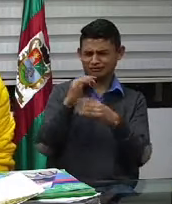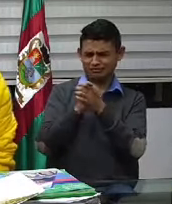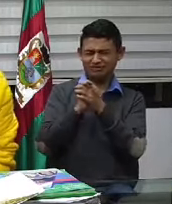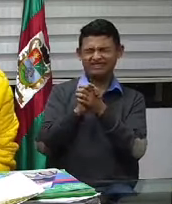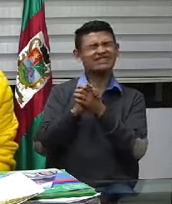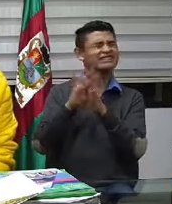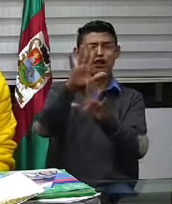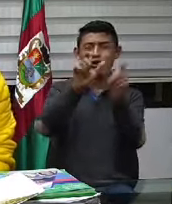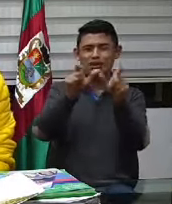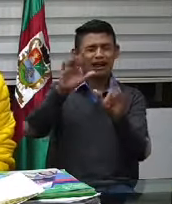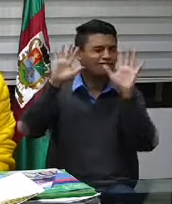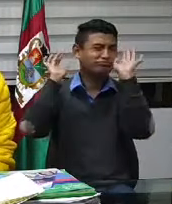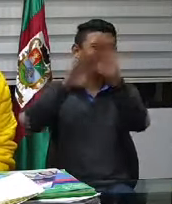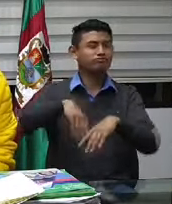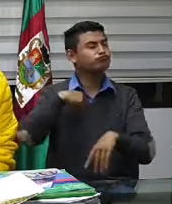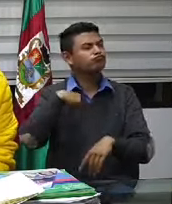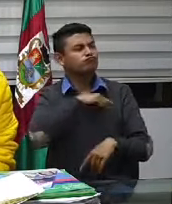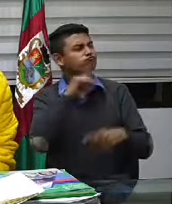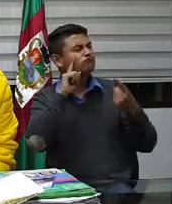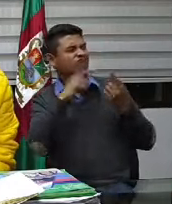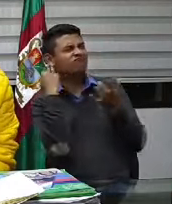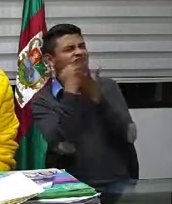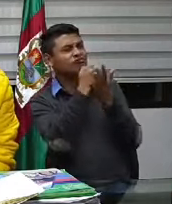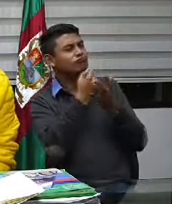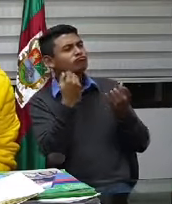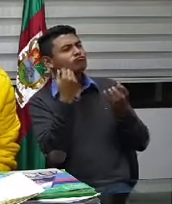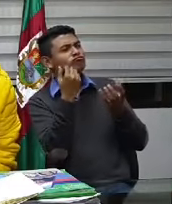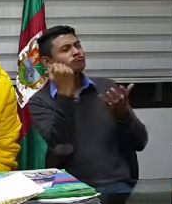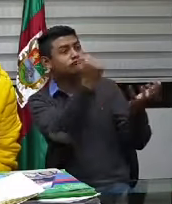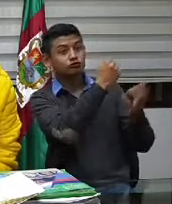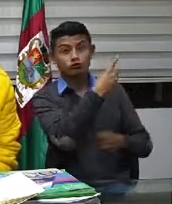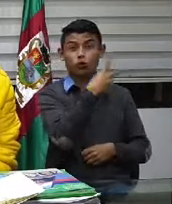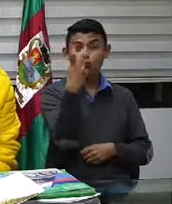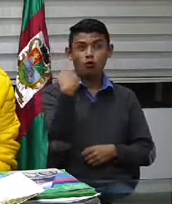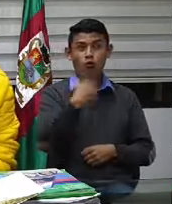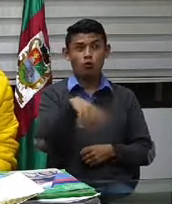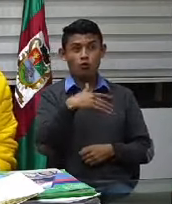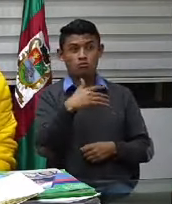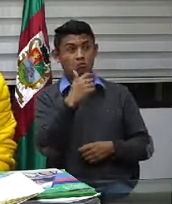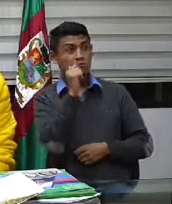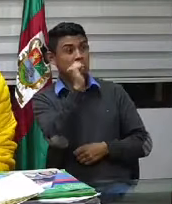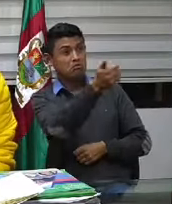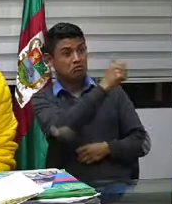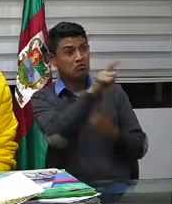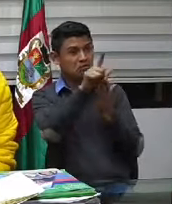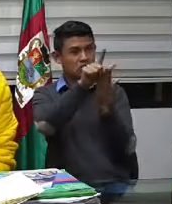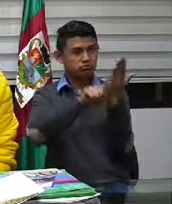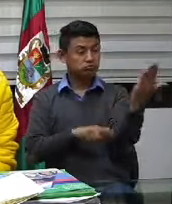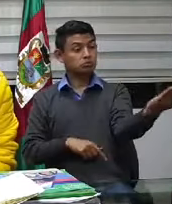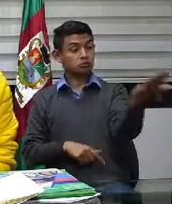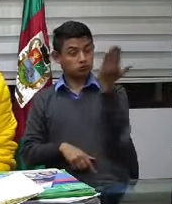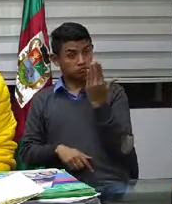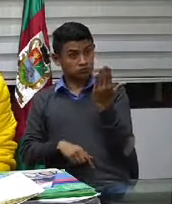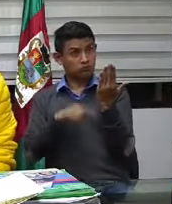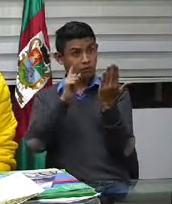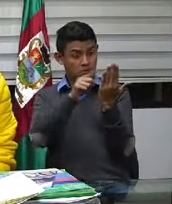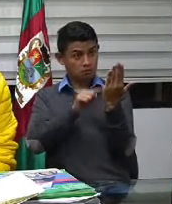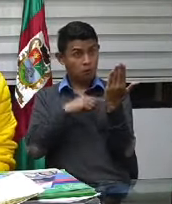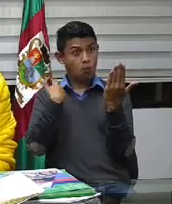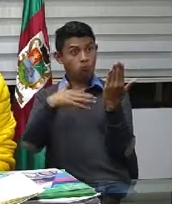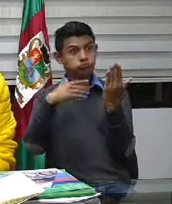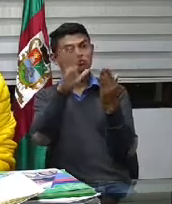les hemos entregado a más de 200, con un listado que ellos mismos llevaron a la Secretaría de Cultura.